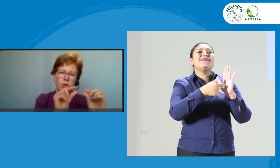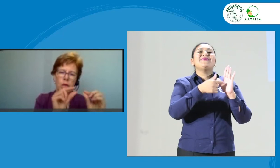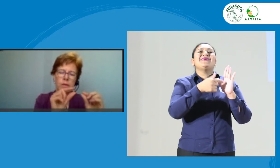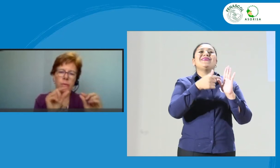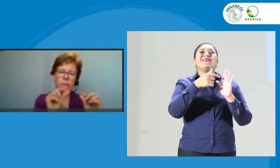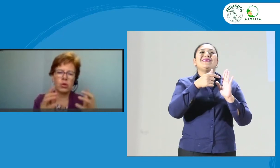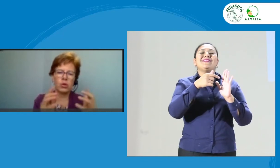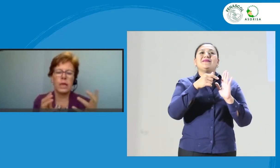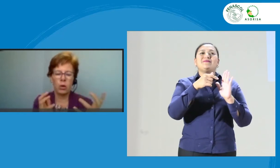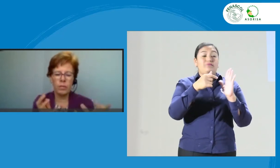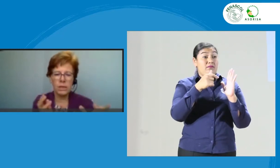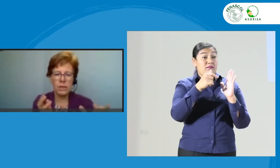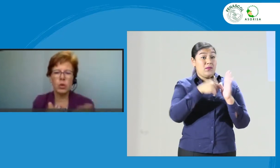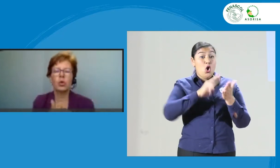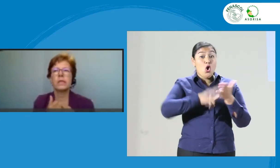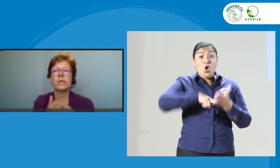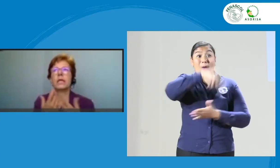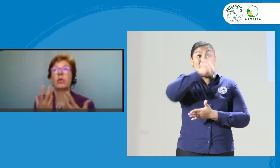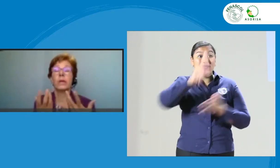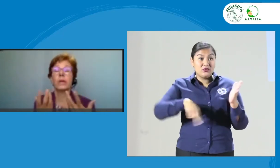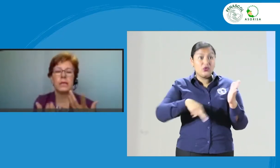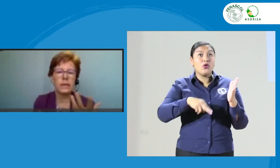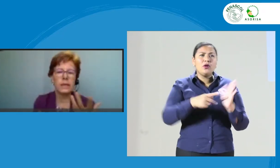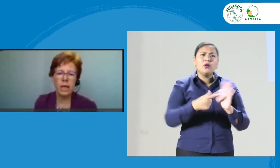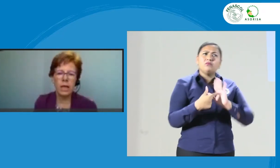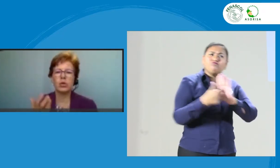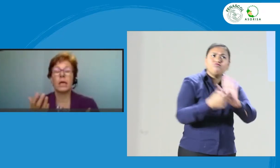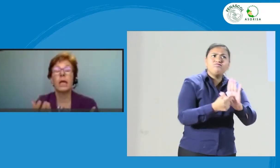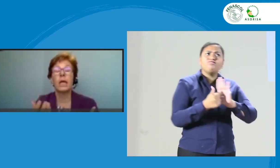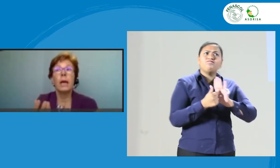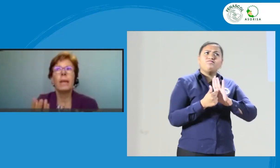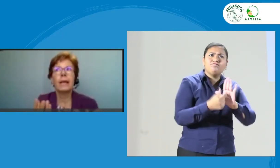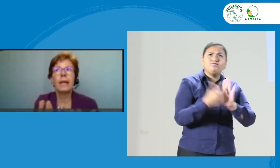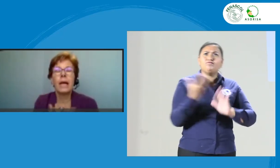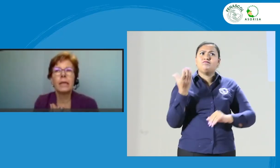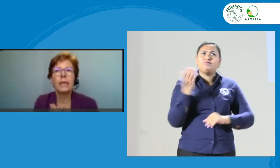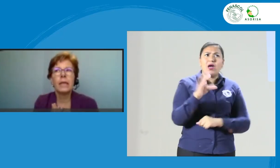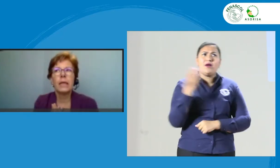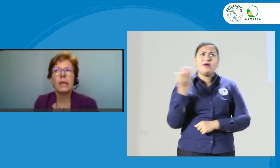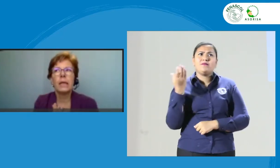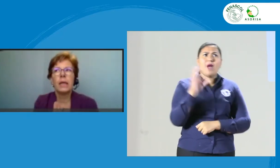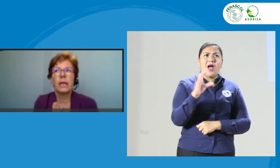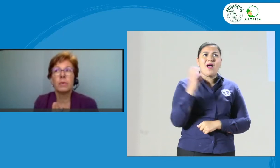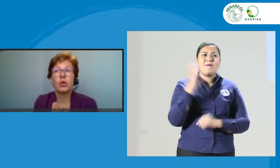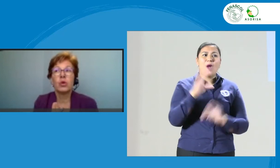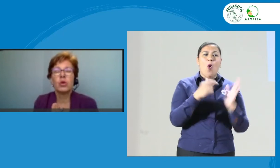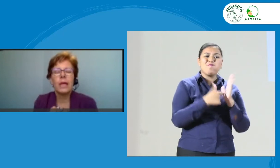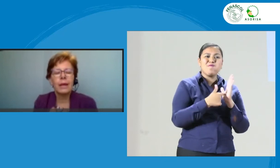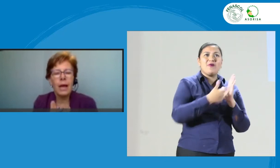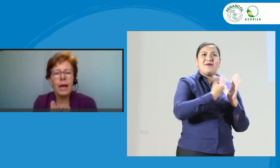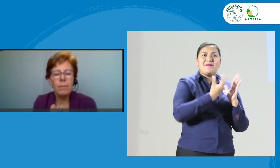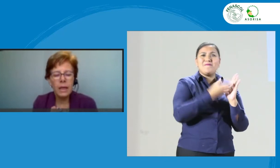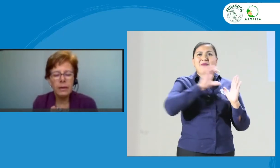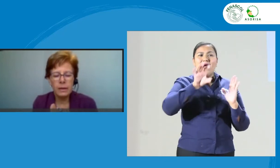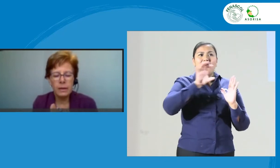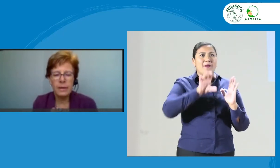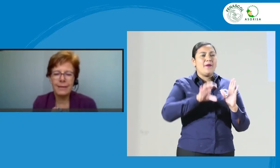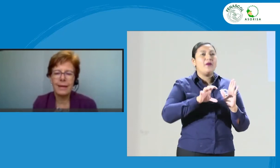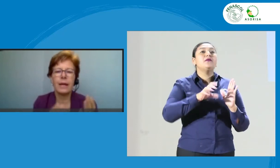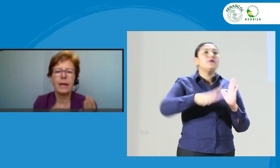aspectos de la convención y se han ido presentando para que la gente, las personas sordas realmente entiendan cada